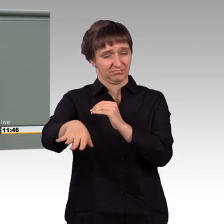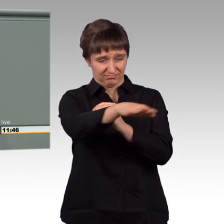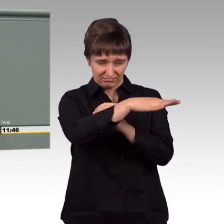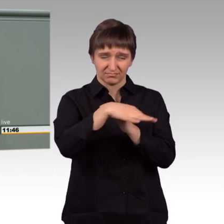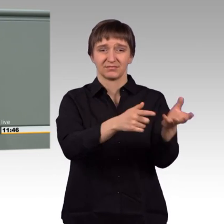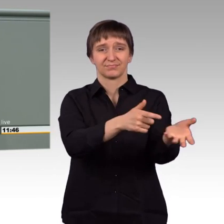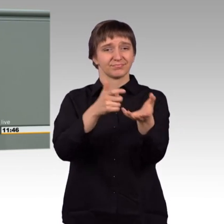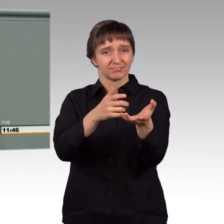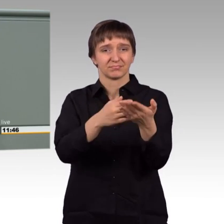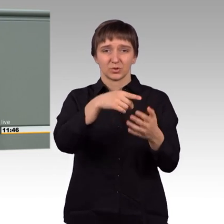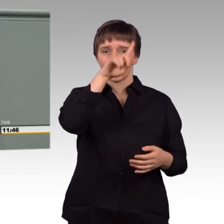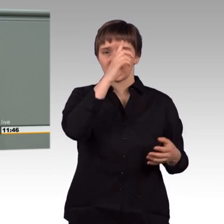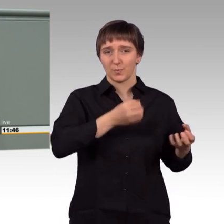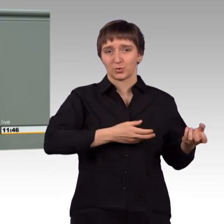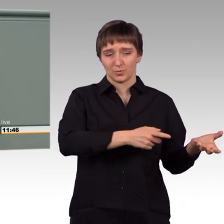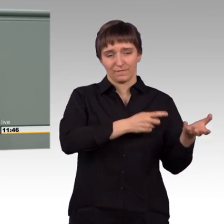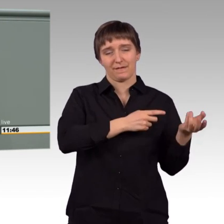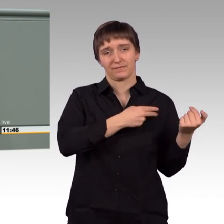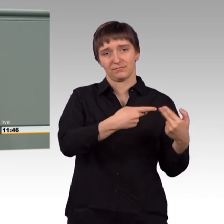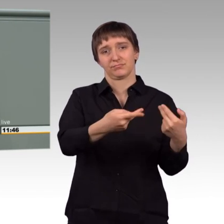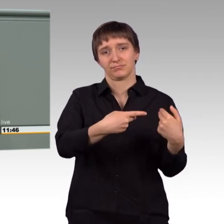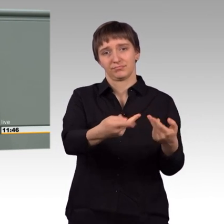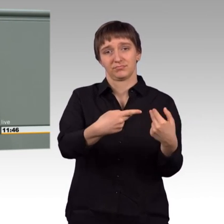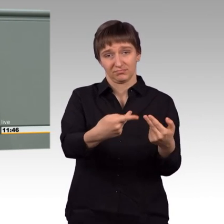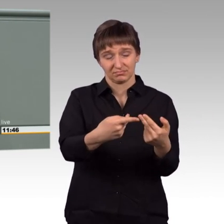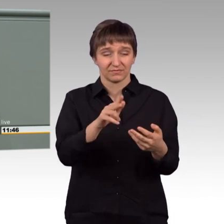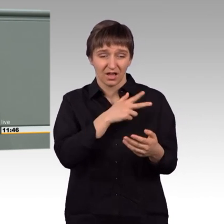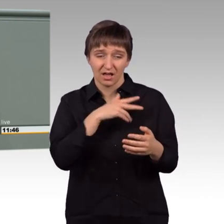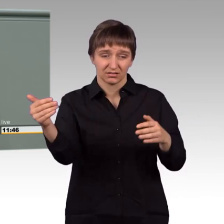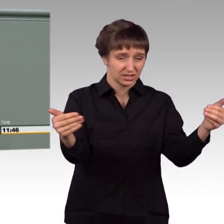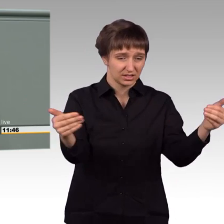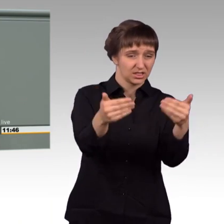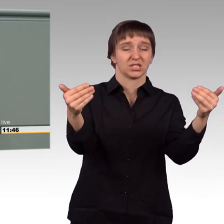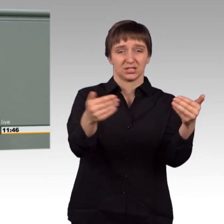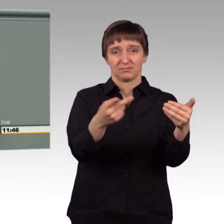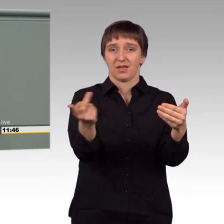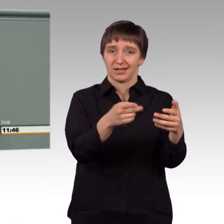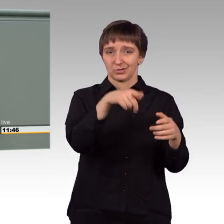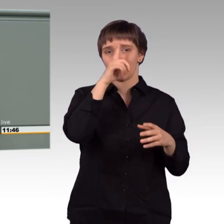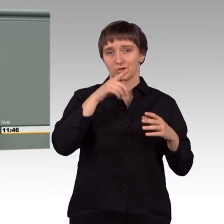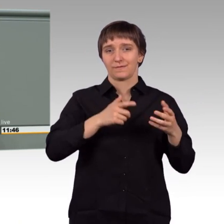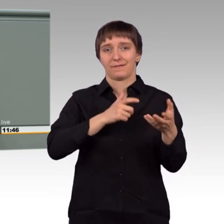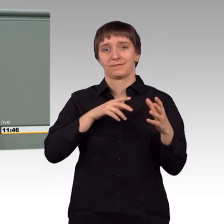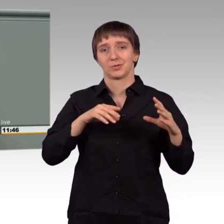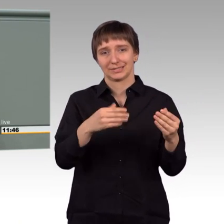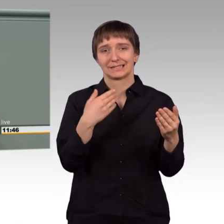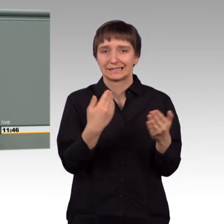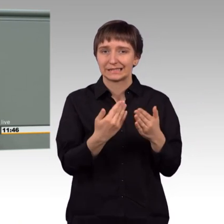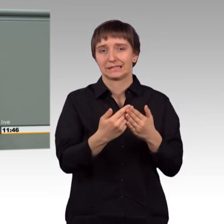gekämpft, teilweise sogar auf beiden Seiten. Deshalb kann eine zentrale Schlussfolgerung nur sein, dass wir endlich